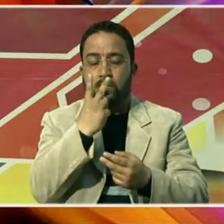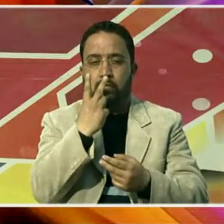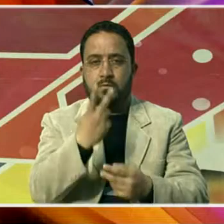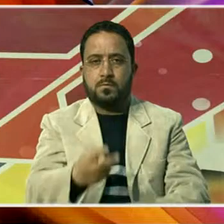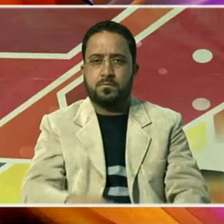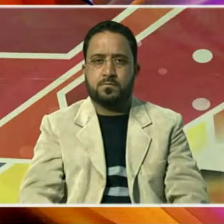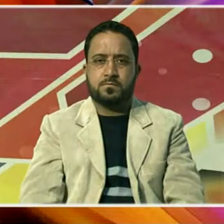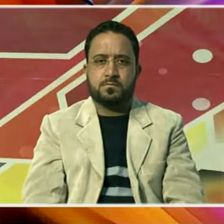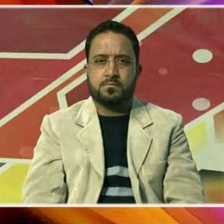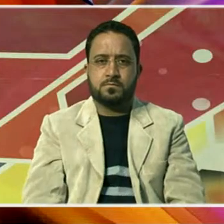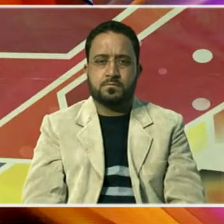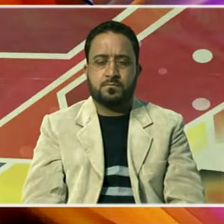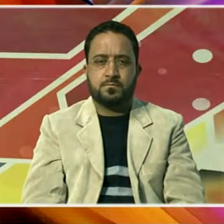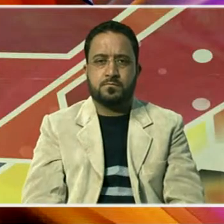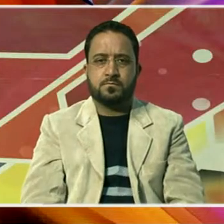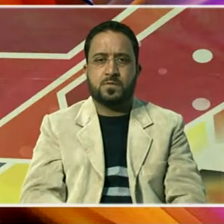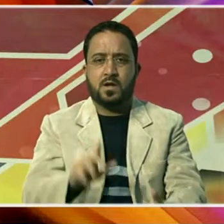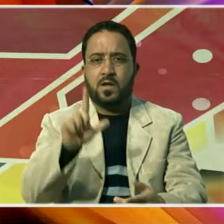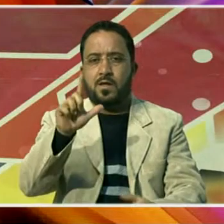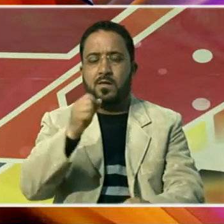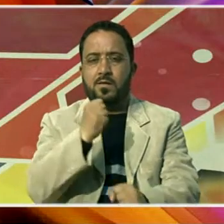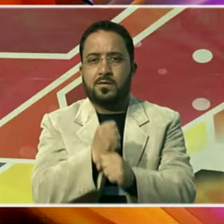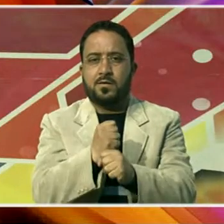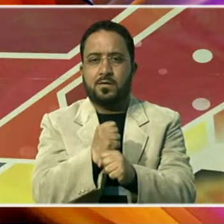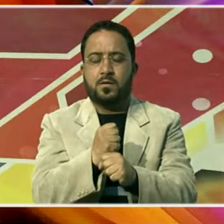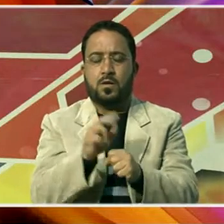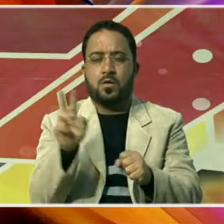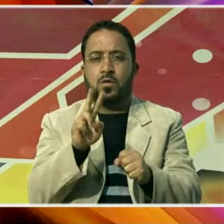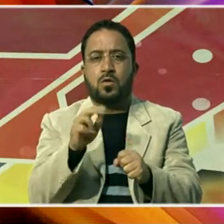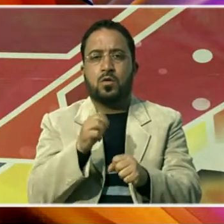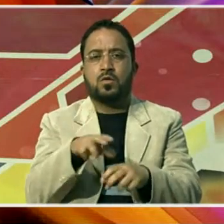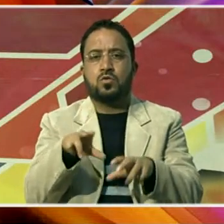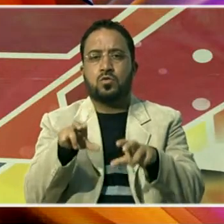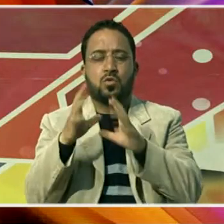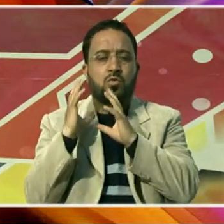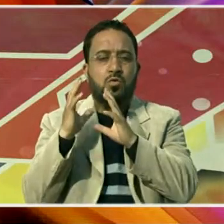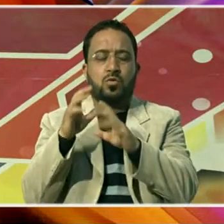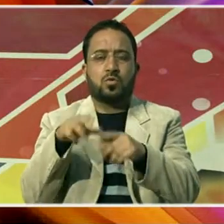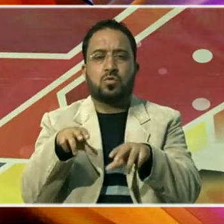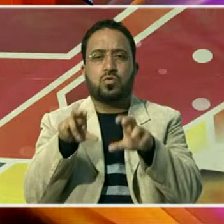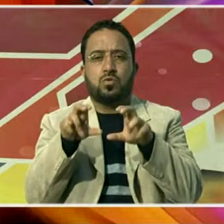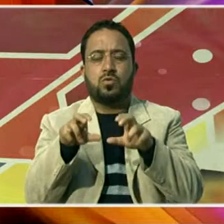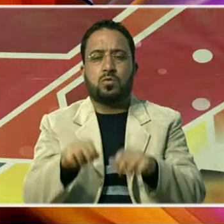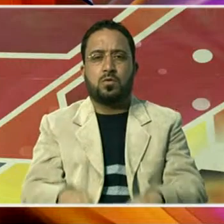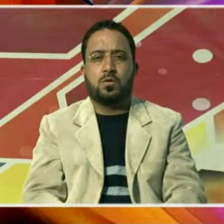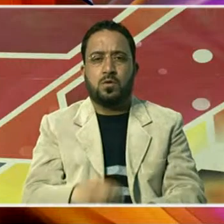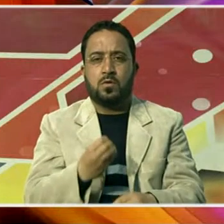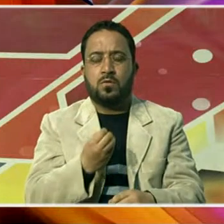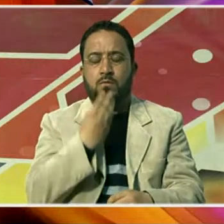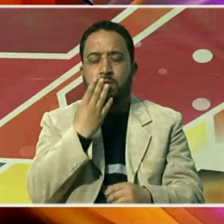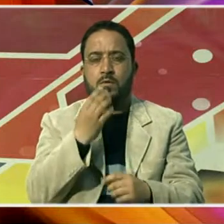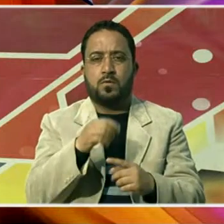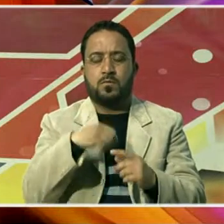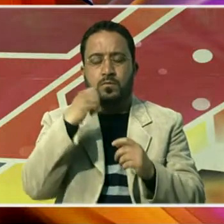ال جی اور کیریلا کے گورنر نے کہا کہ اس فیسٹیویل کے دوران